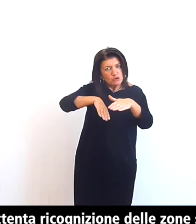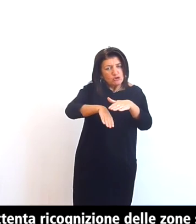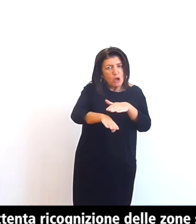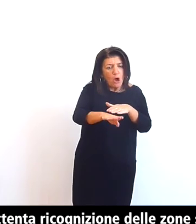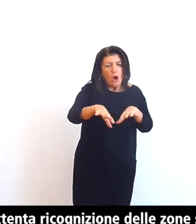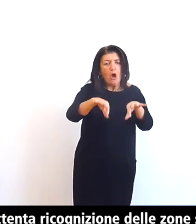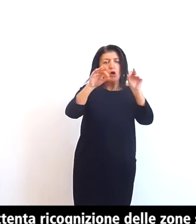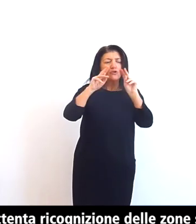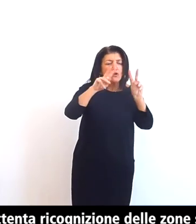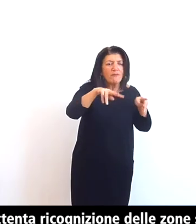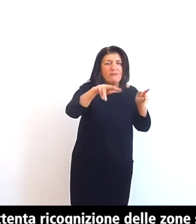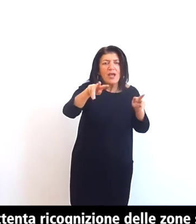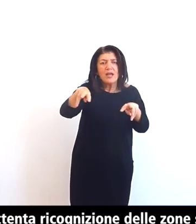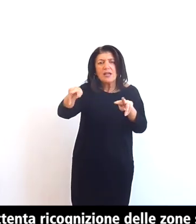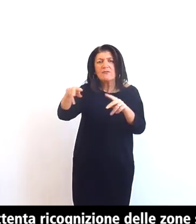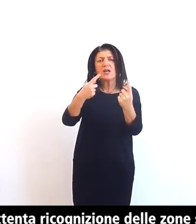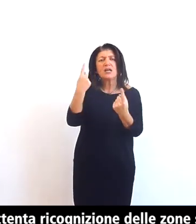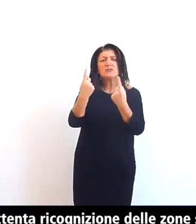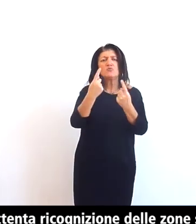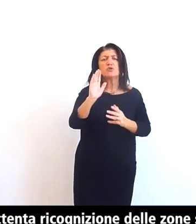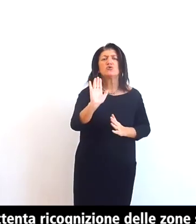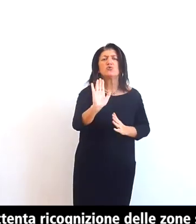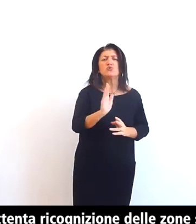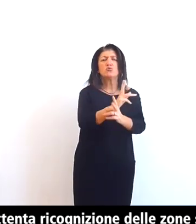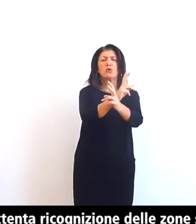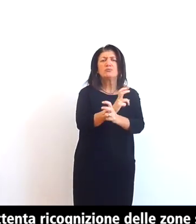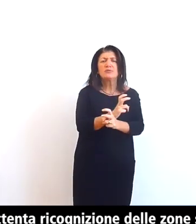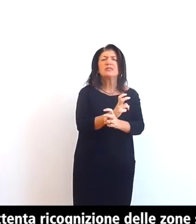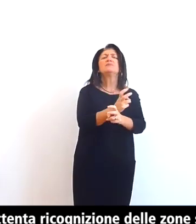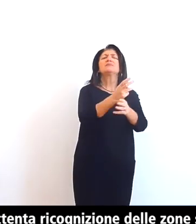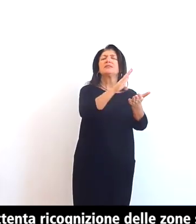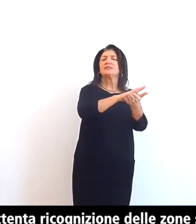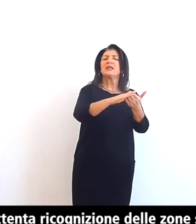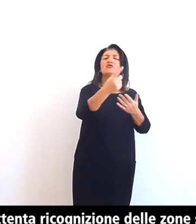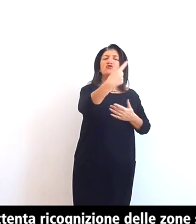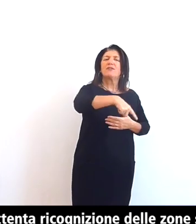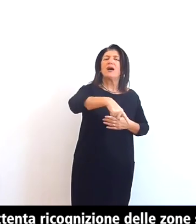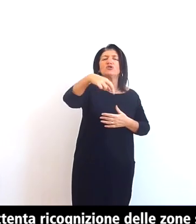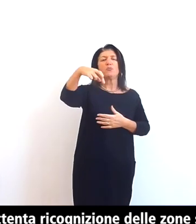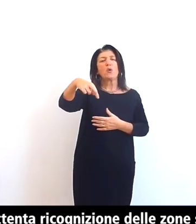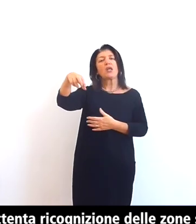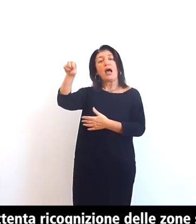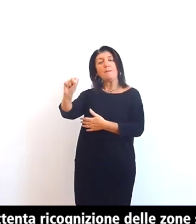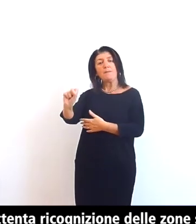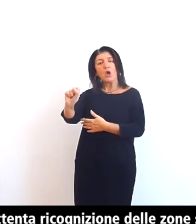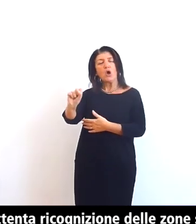per verificare lo stato delle reliquie di Gervasio Protasio e Ambrogio si trovarono due loculi